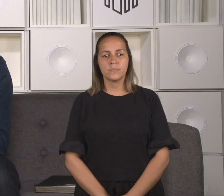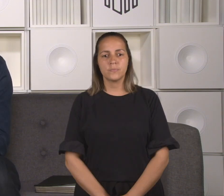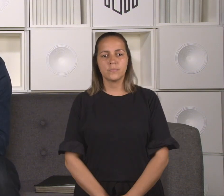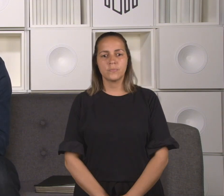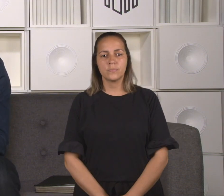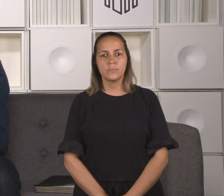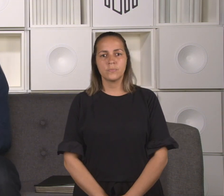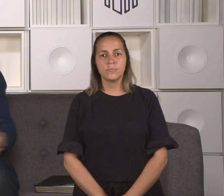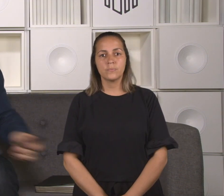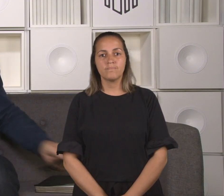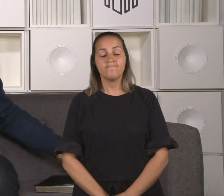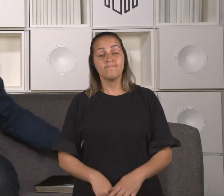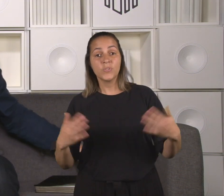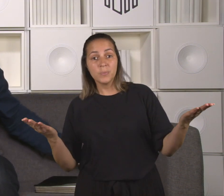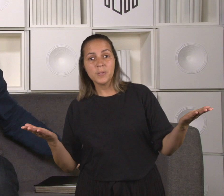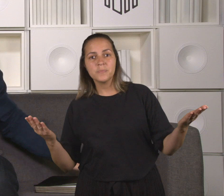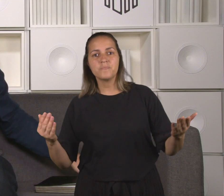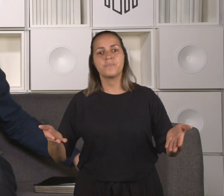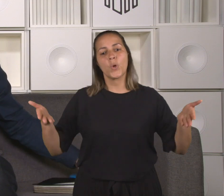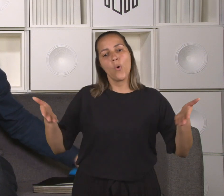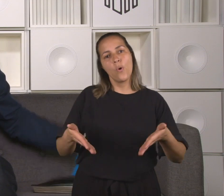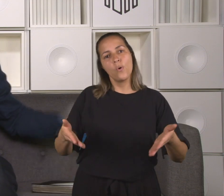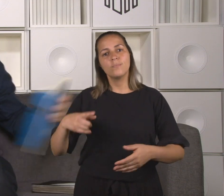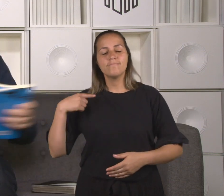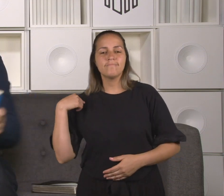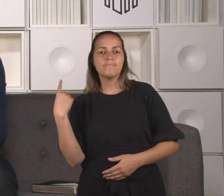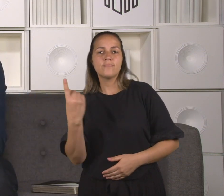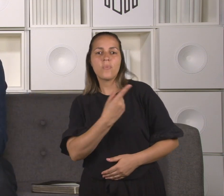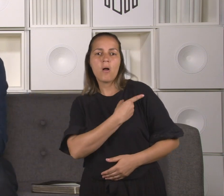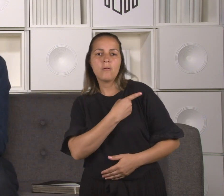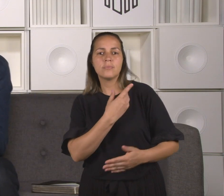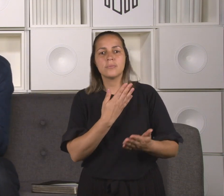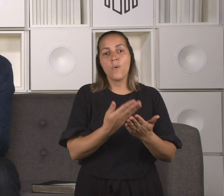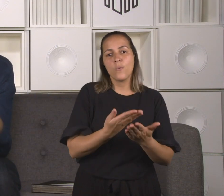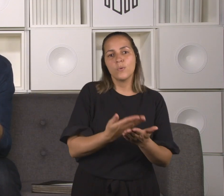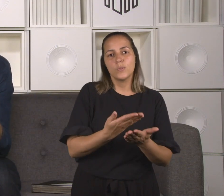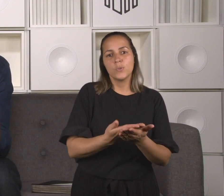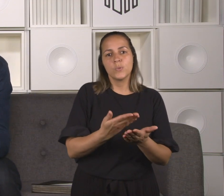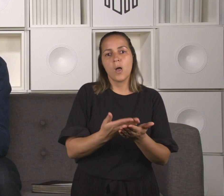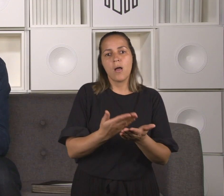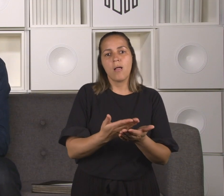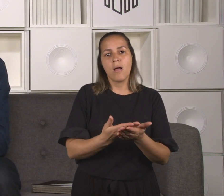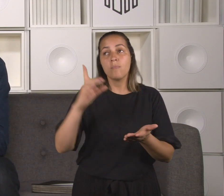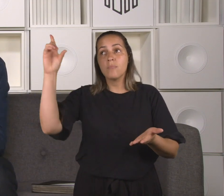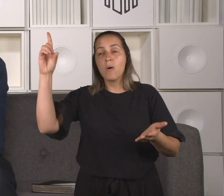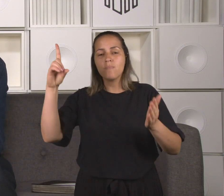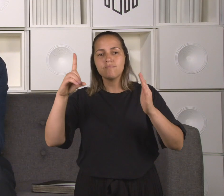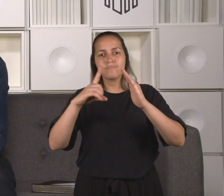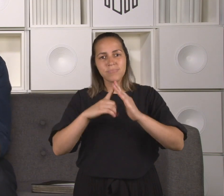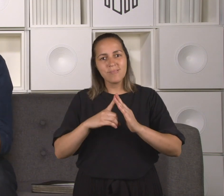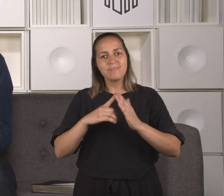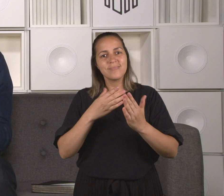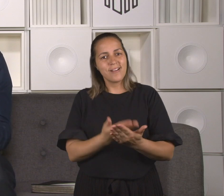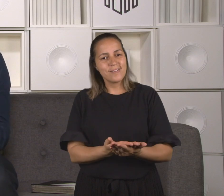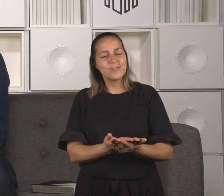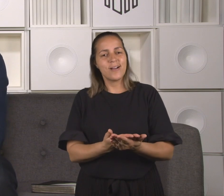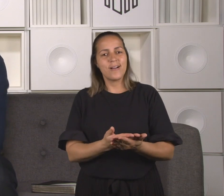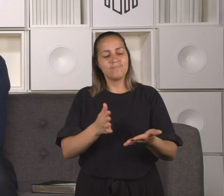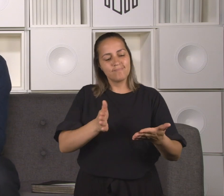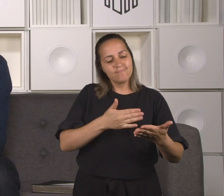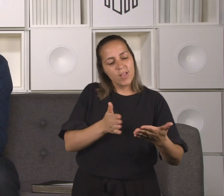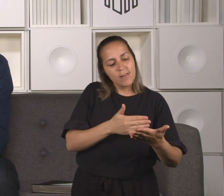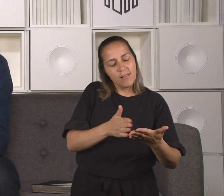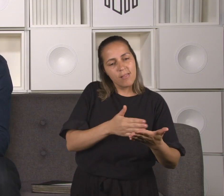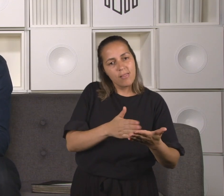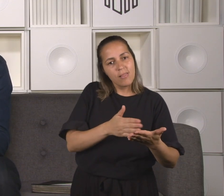Muito bem, hoje nós estamos no capítulo 17 do nosso livro, o